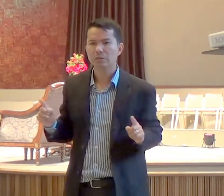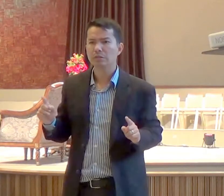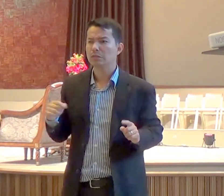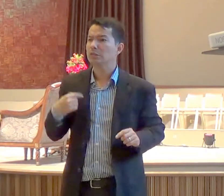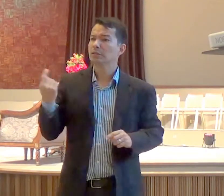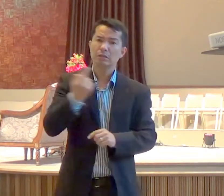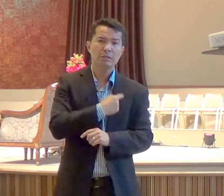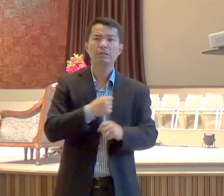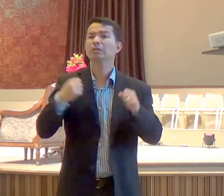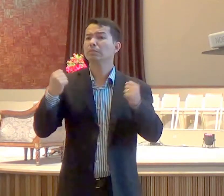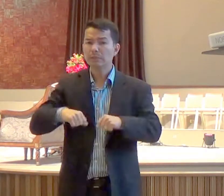para ele morremos,